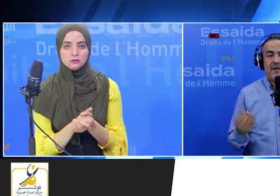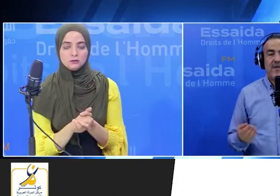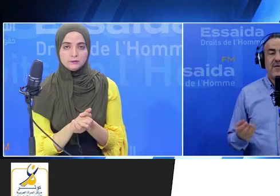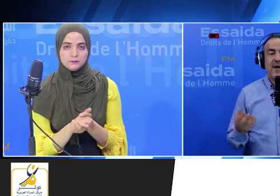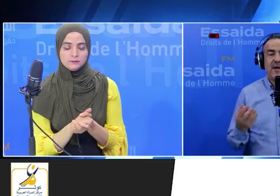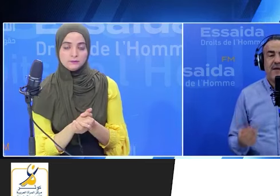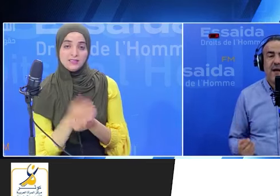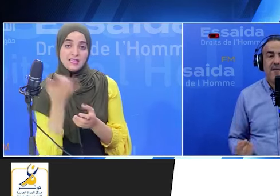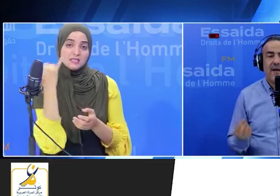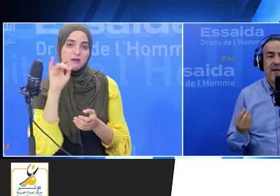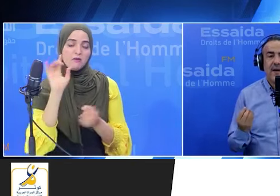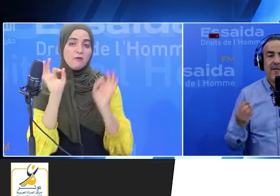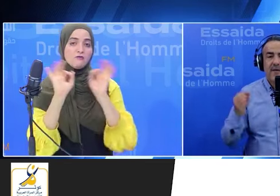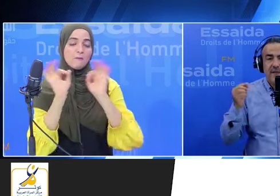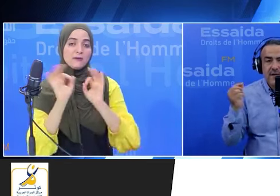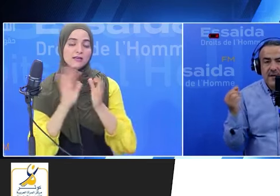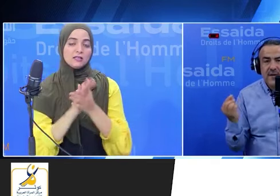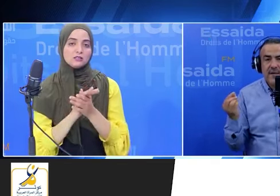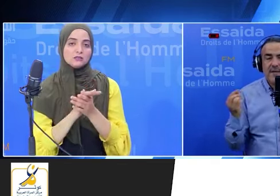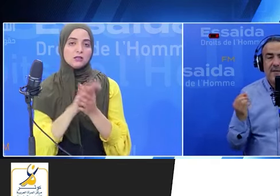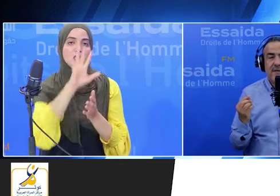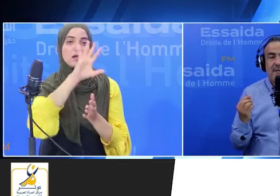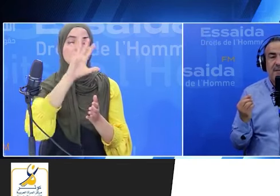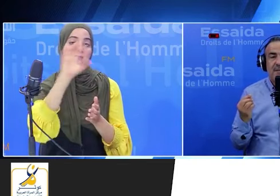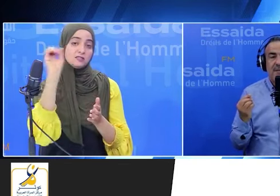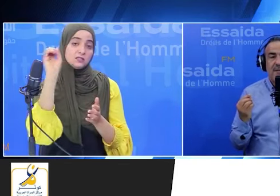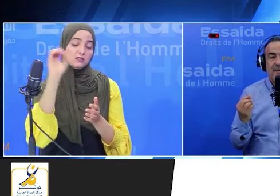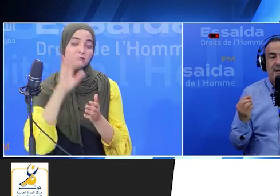إذا مثلا حتى حد دخلي خمسين فاصل